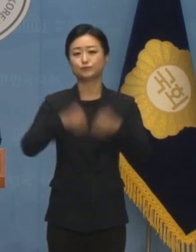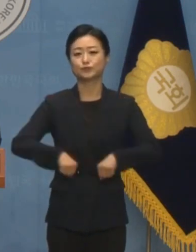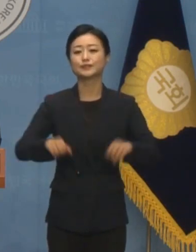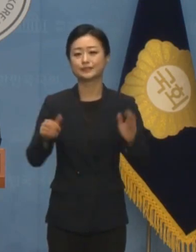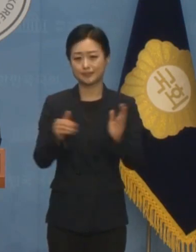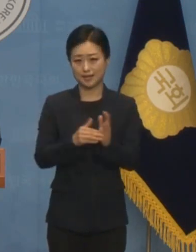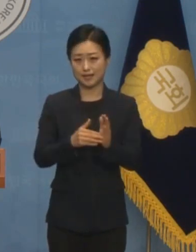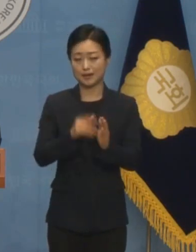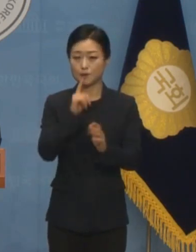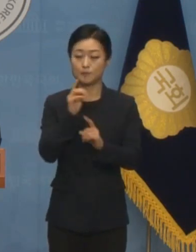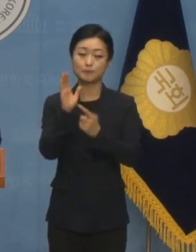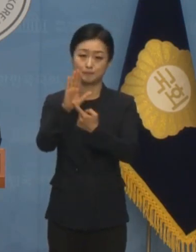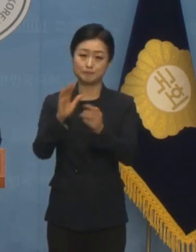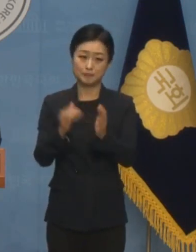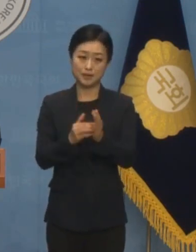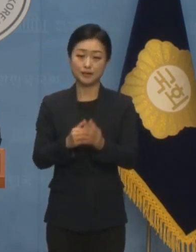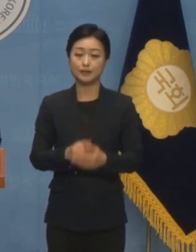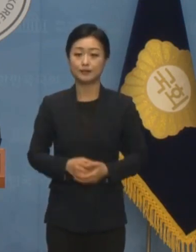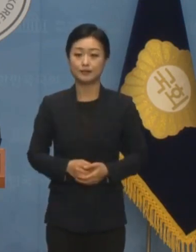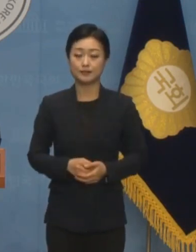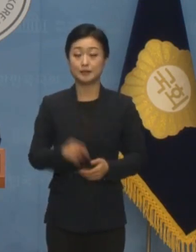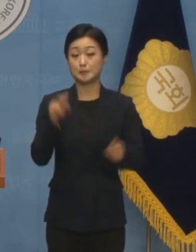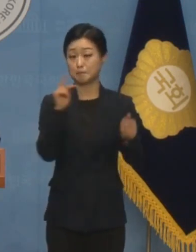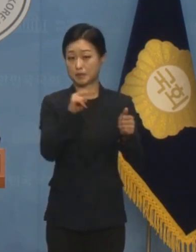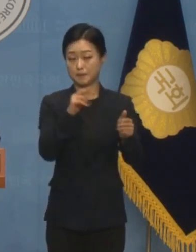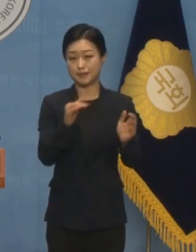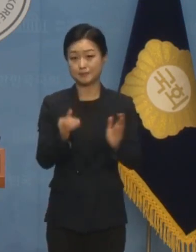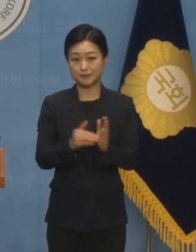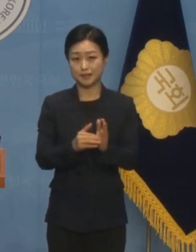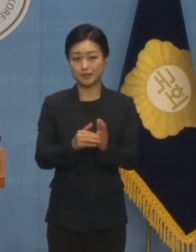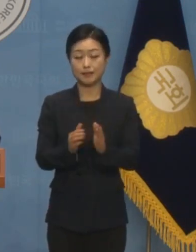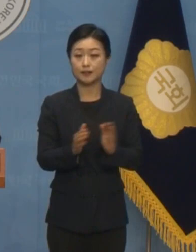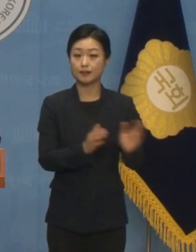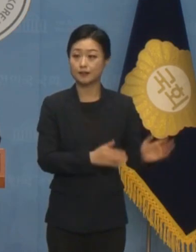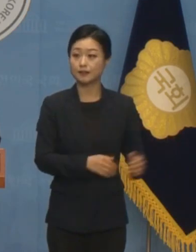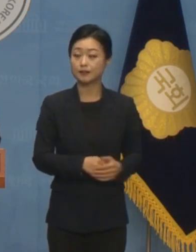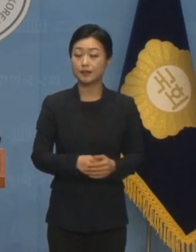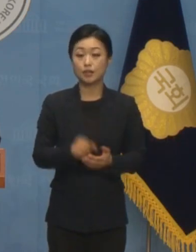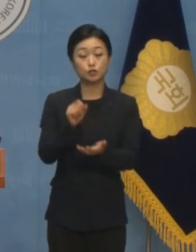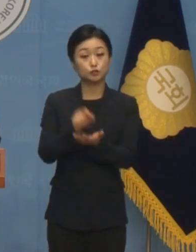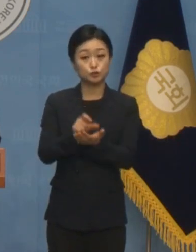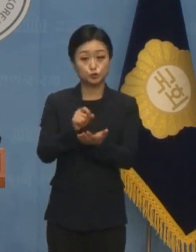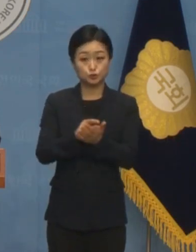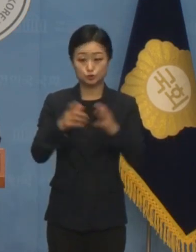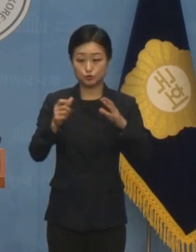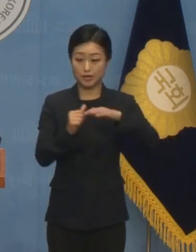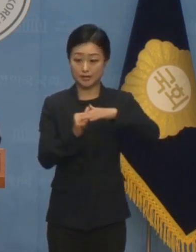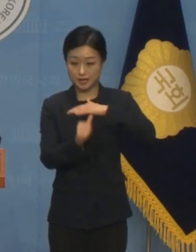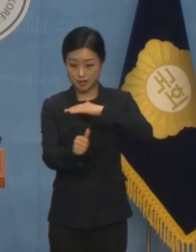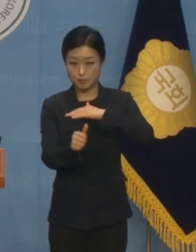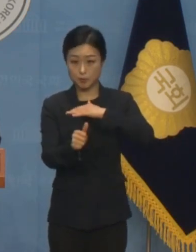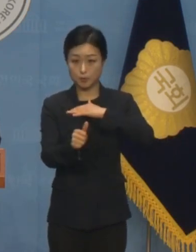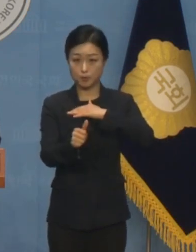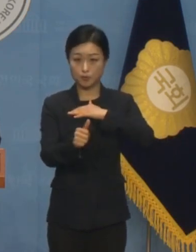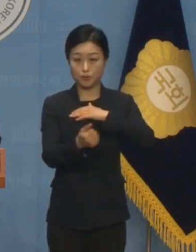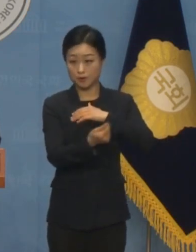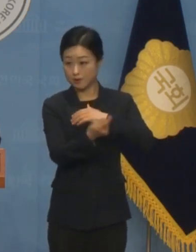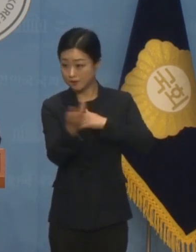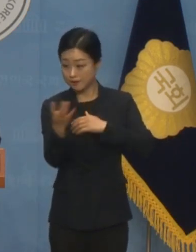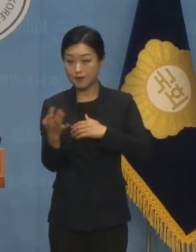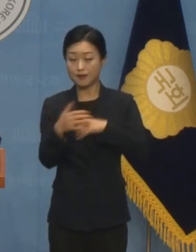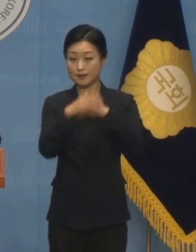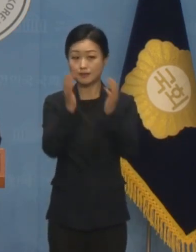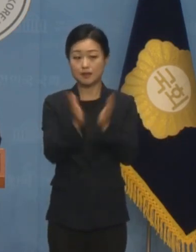무너졌다며 강도 높게 비판하고 있습니다 우리 축구 국가대표 레전더들까지 모두